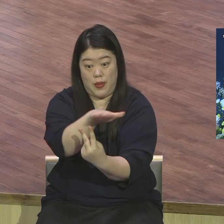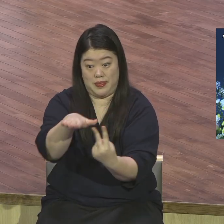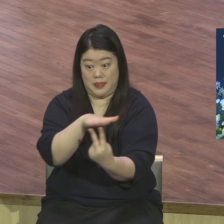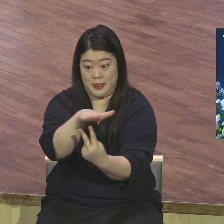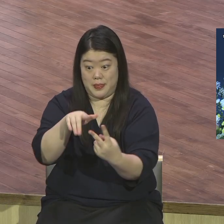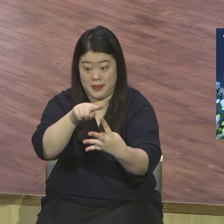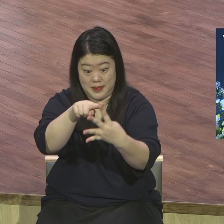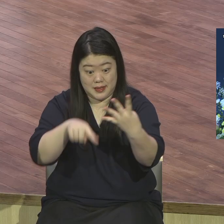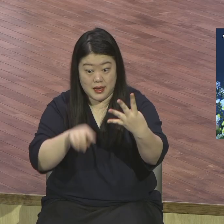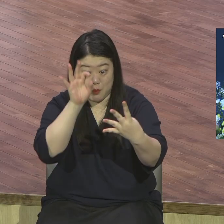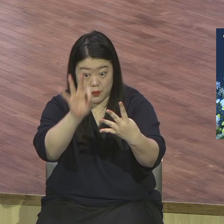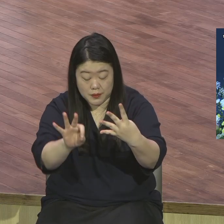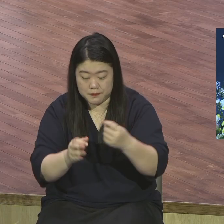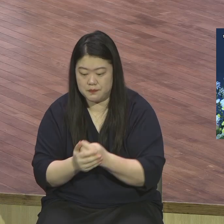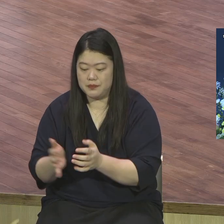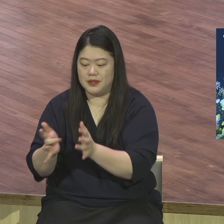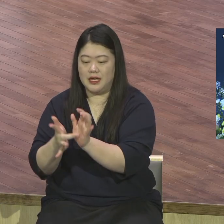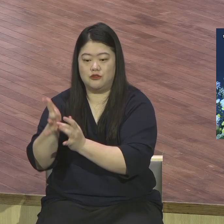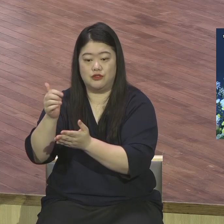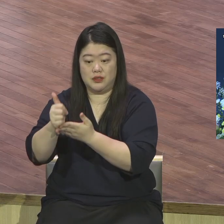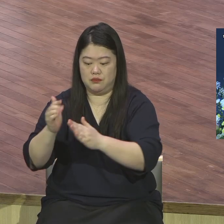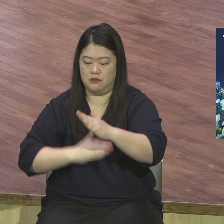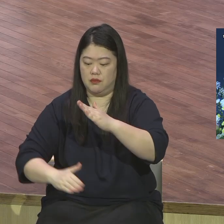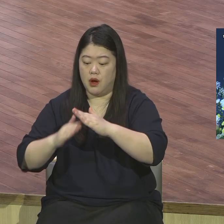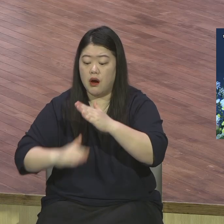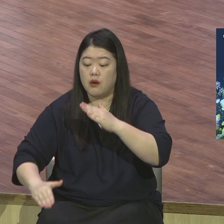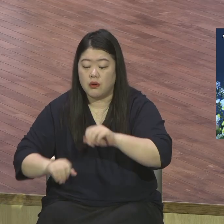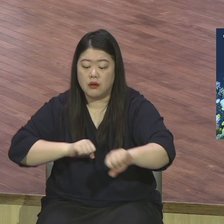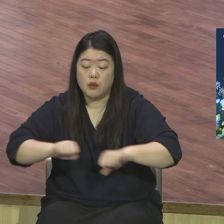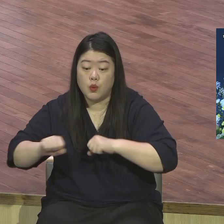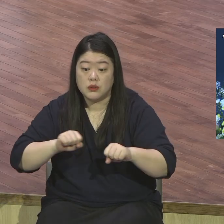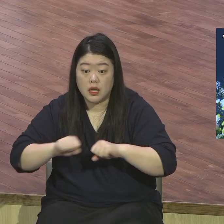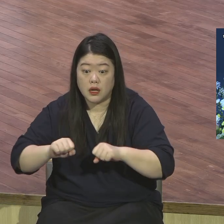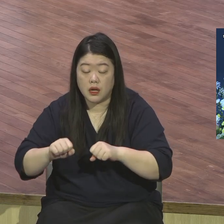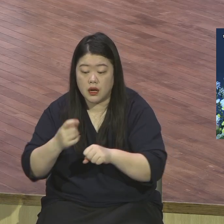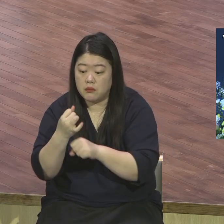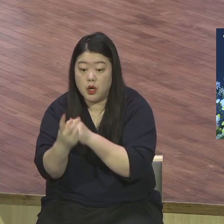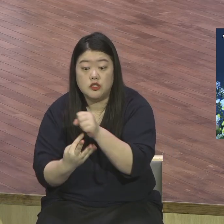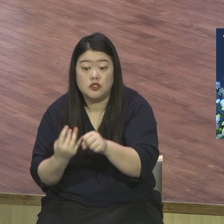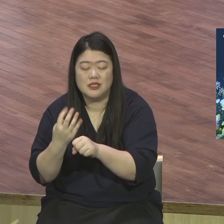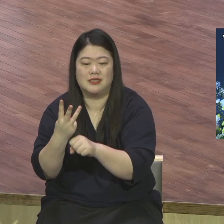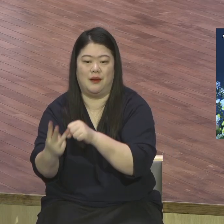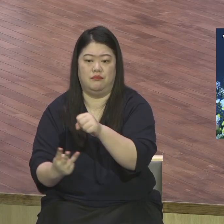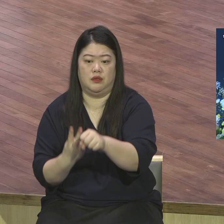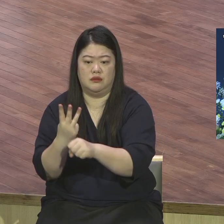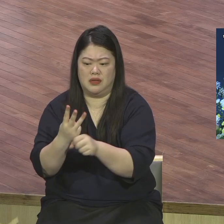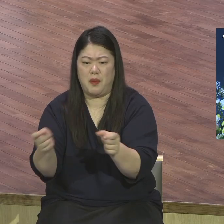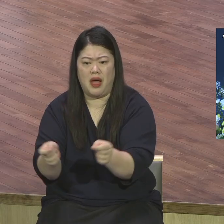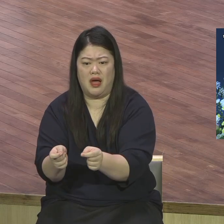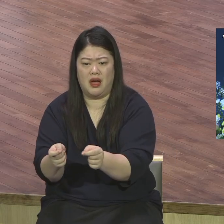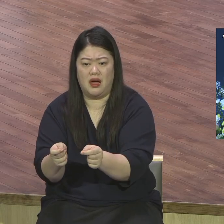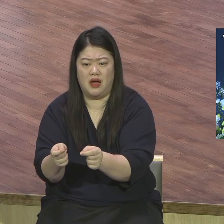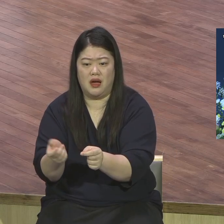그 3년 동안 사회하셨지만 마지막 한 주간을 집중적으로 강조했어요 마지막 한 주간